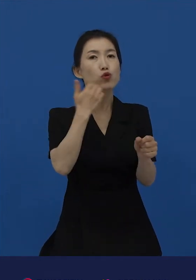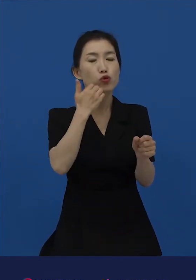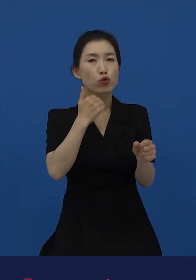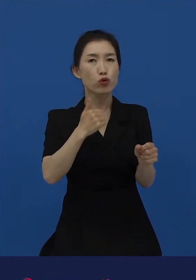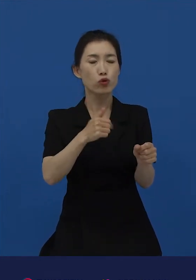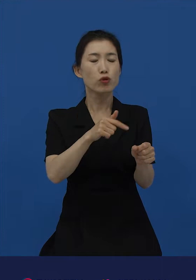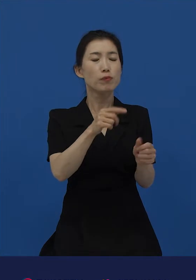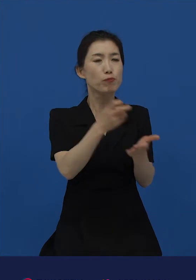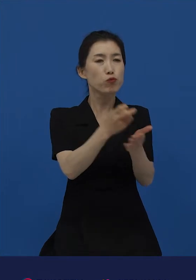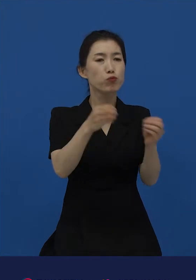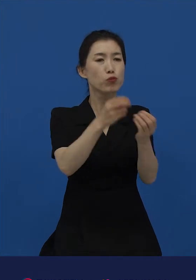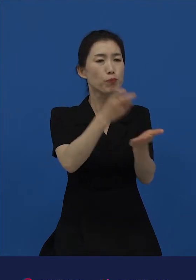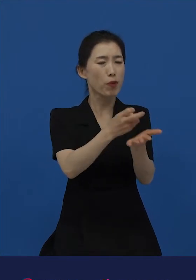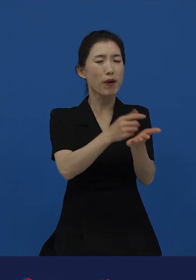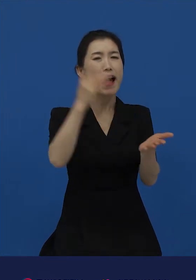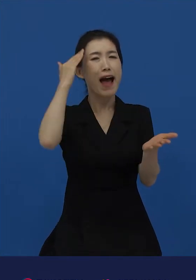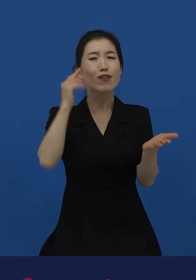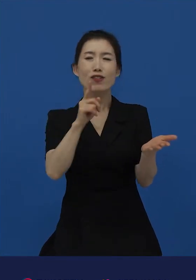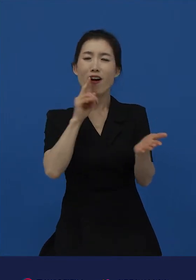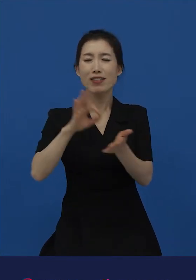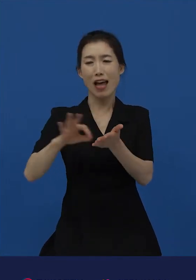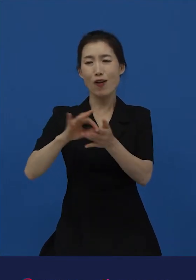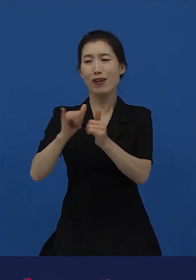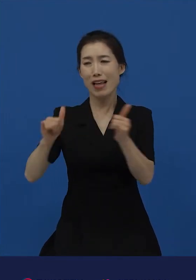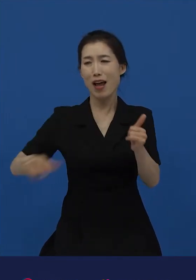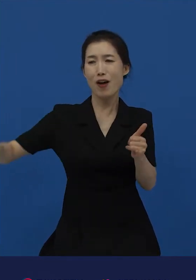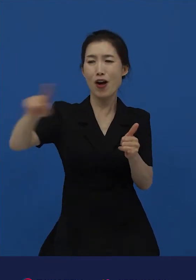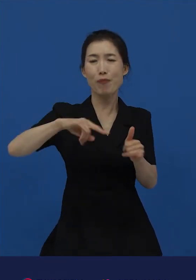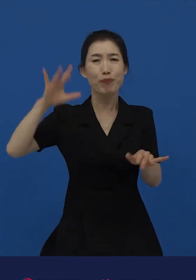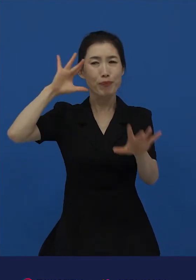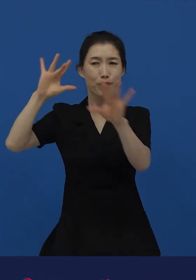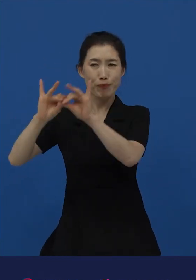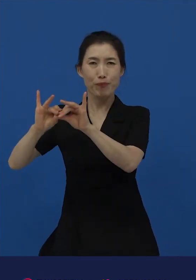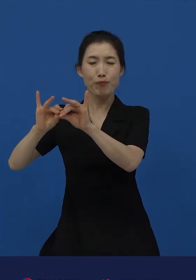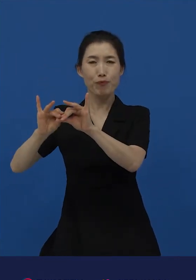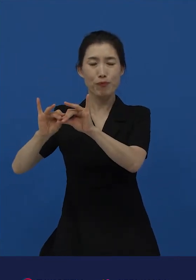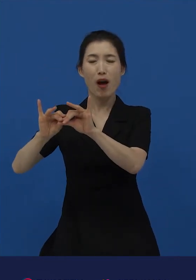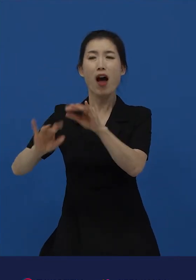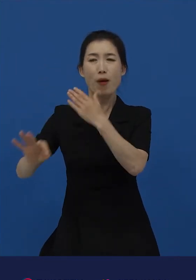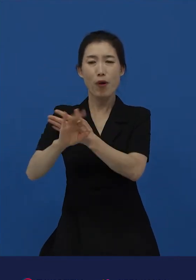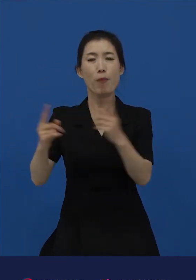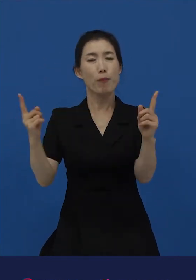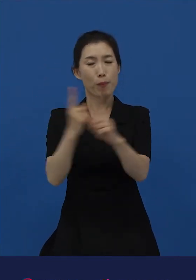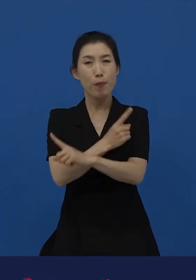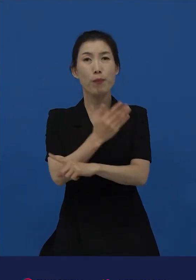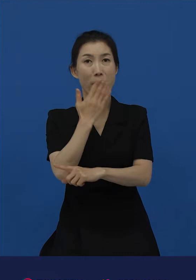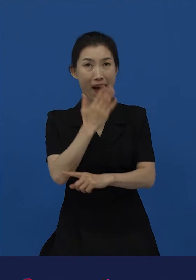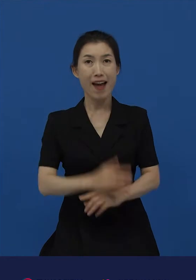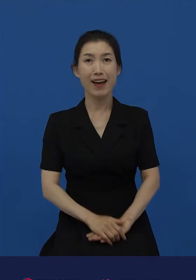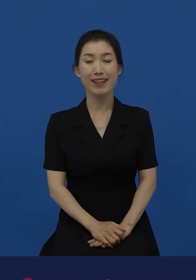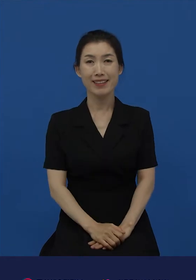얼마든지 바뀔 수 있는 것입니다. 그리고 실제로 한국어 사용자들의 합의에 의해서 그간